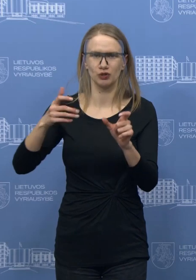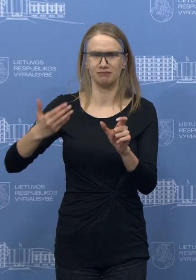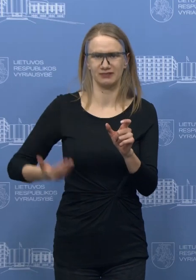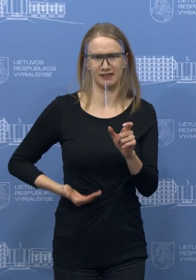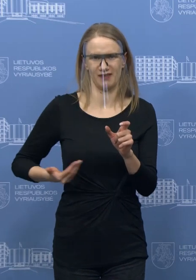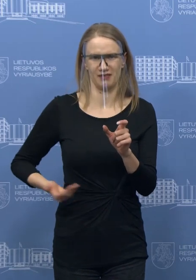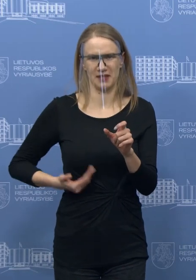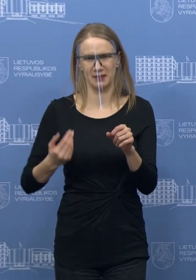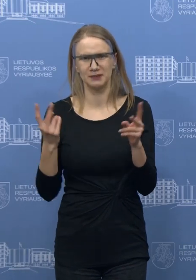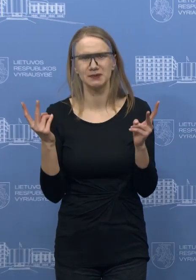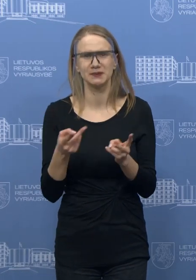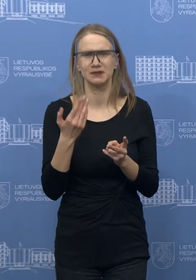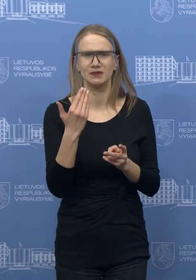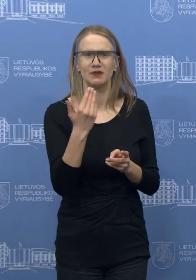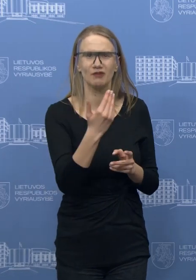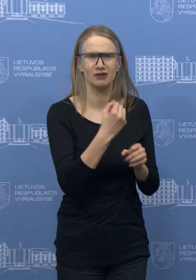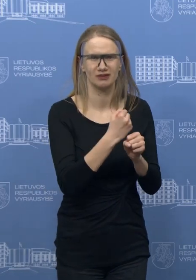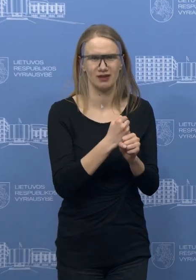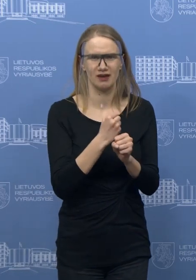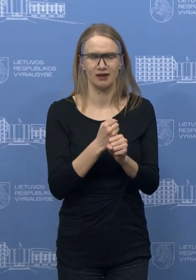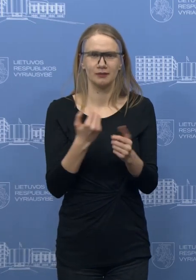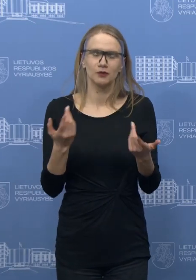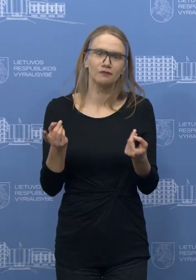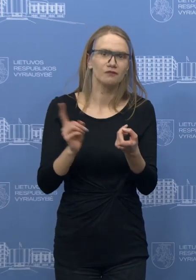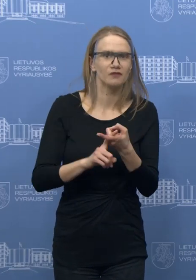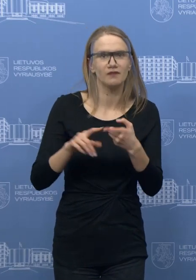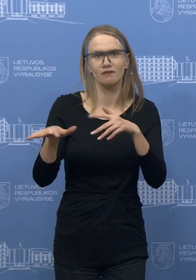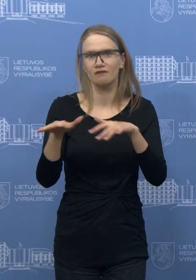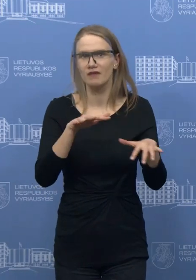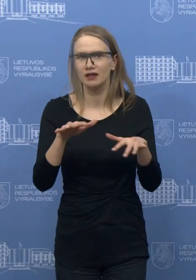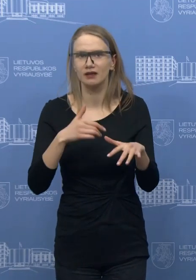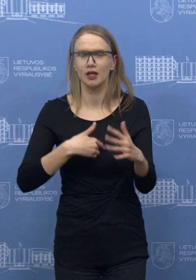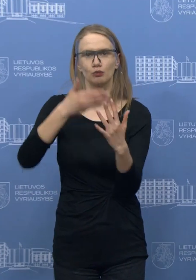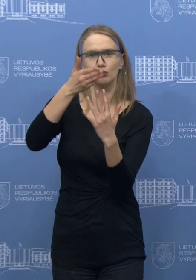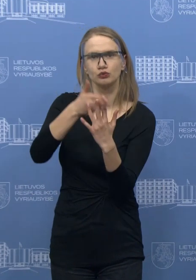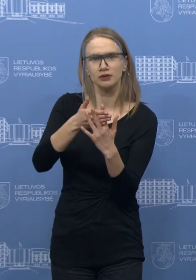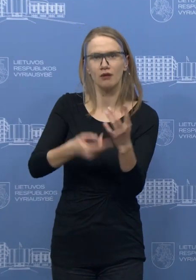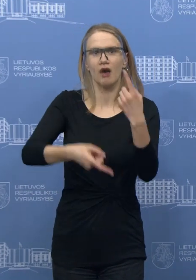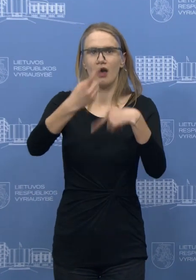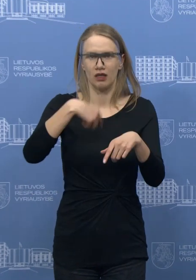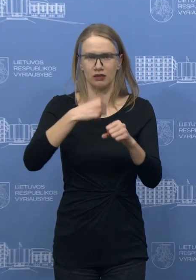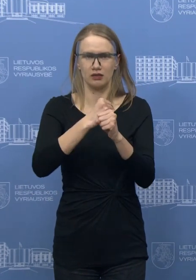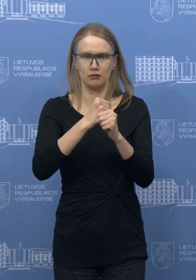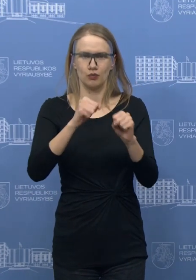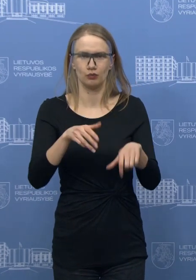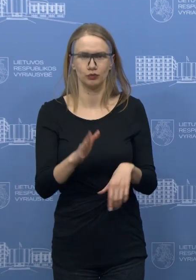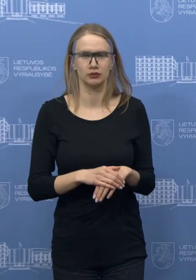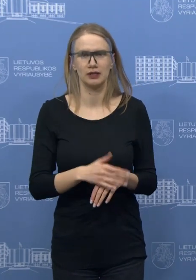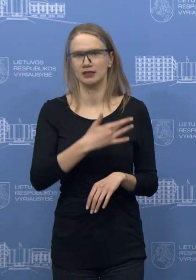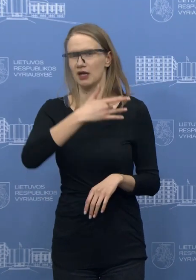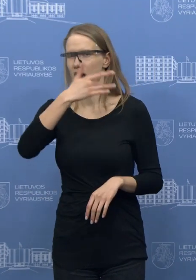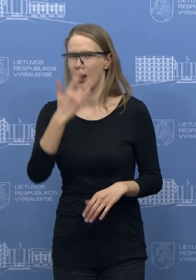tai yra susijęs su taip tam tikrų veiklų, galbūt dalinių atkurimų, laikantis ypatingai griežtų, kaip jau,